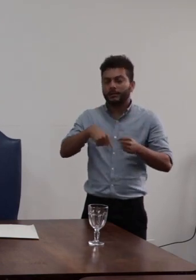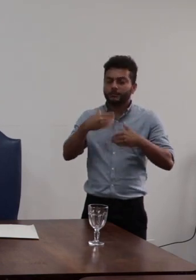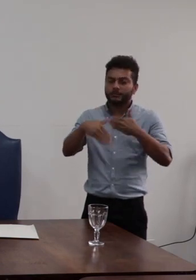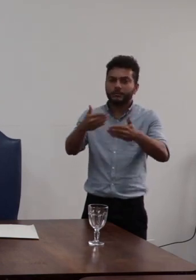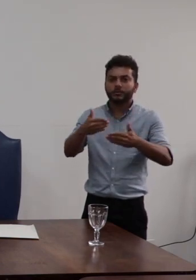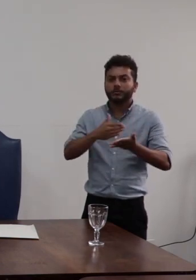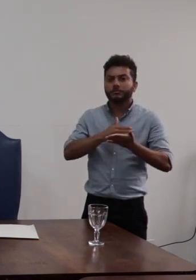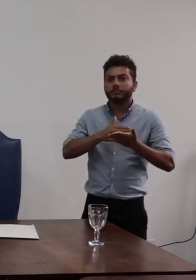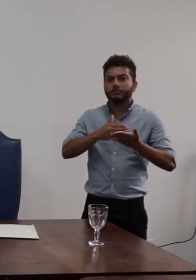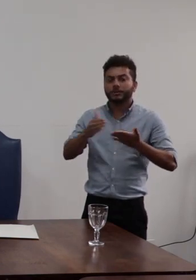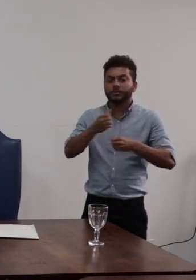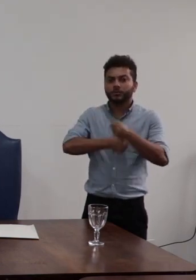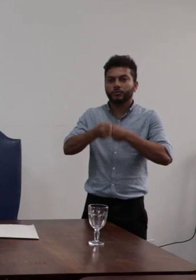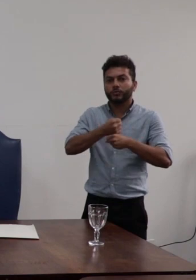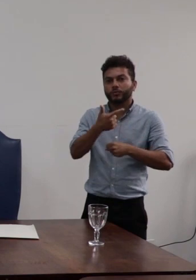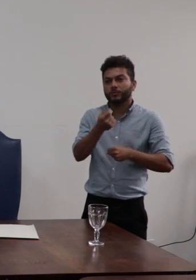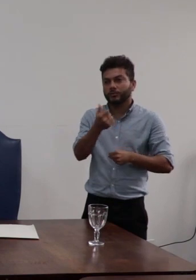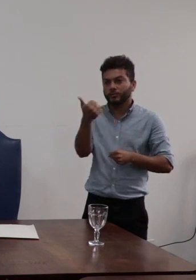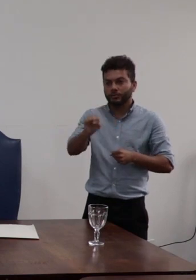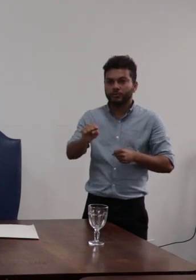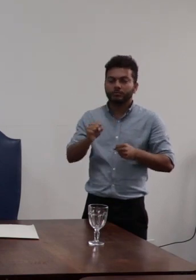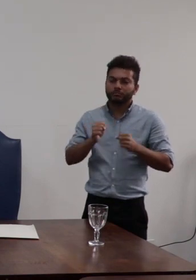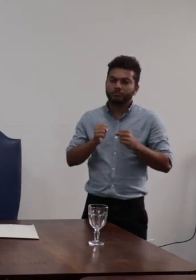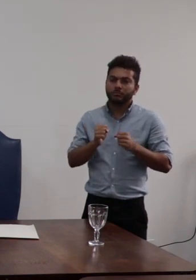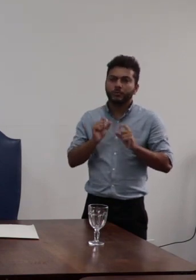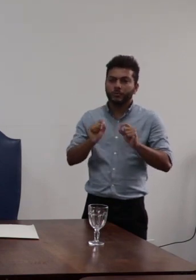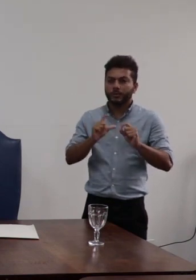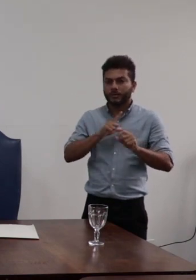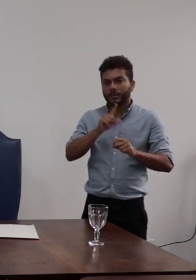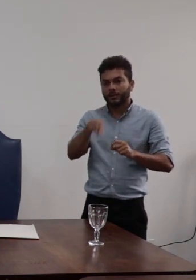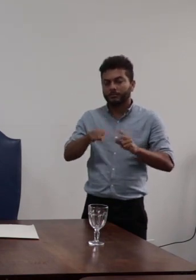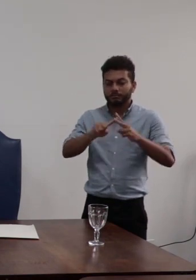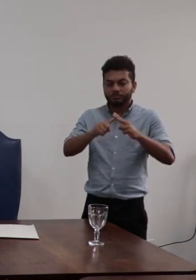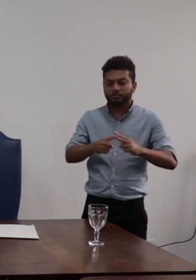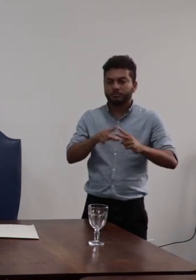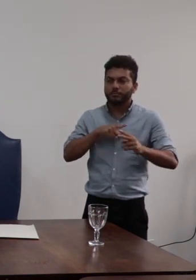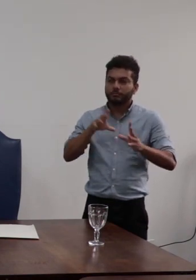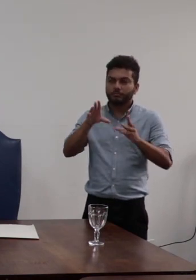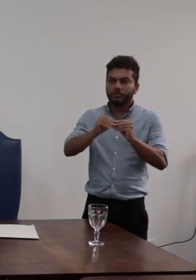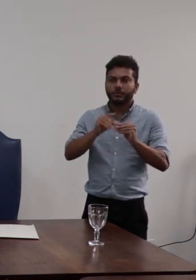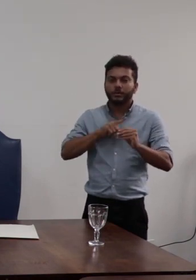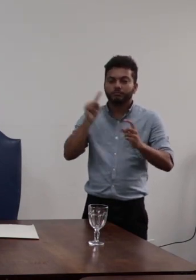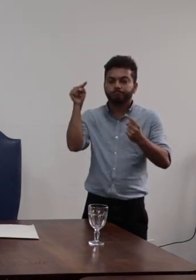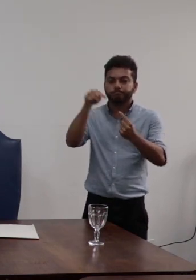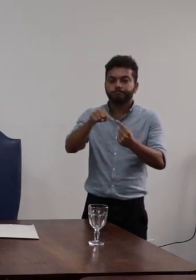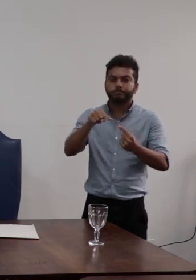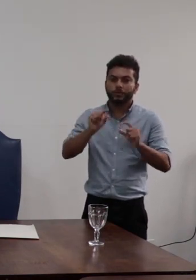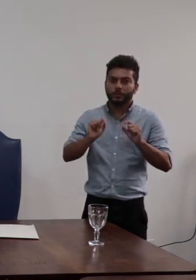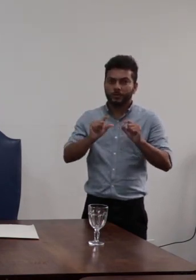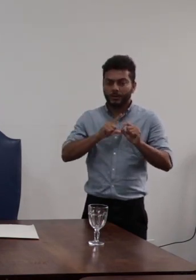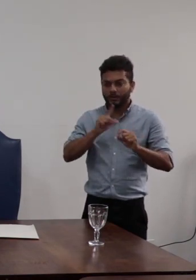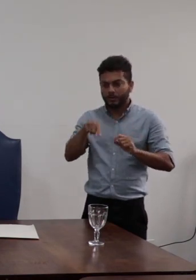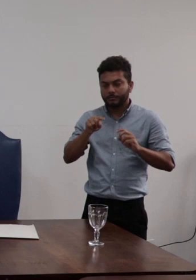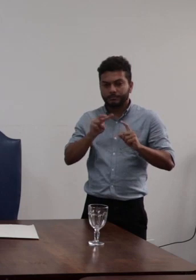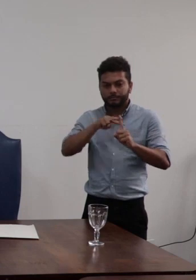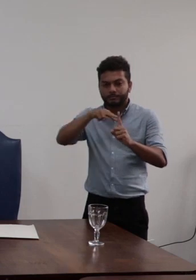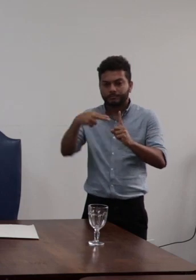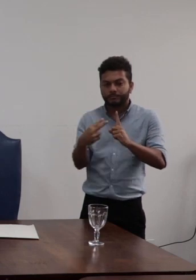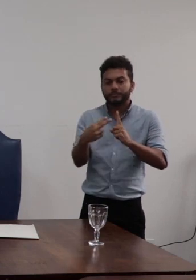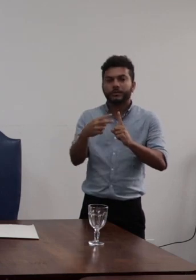2018 procede um refinamento sobretudo no que diz respeito aí aos seus objetivos a partir de um olhar